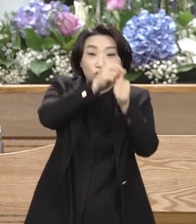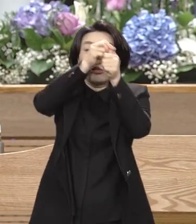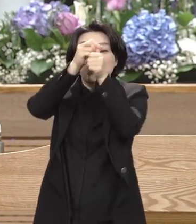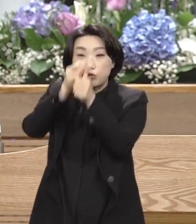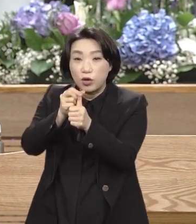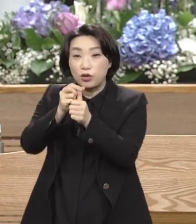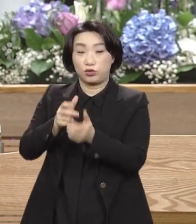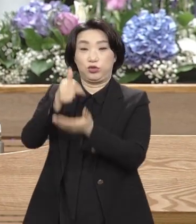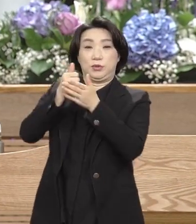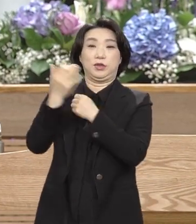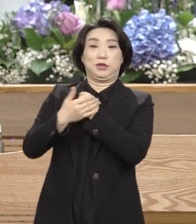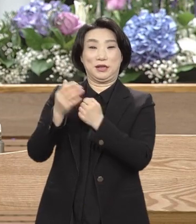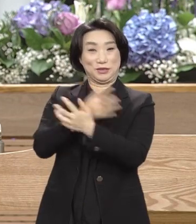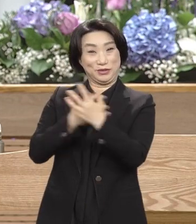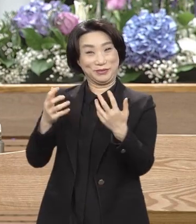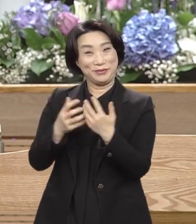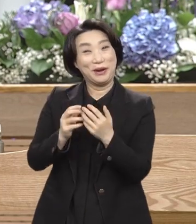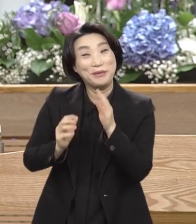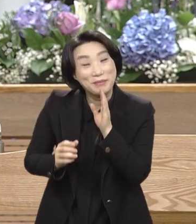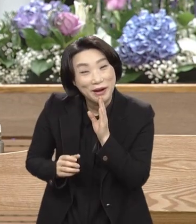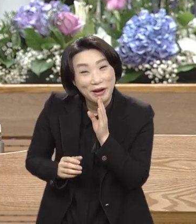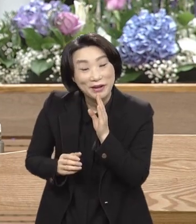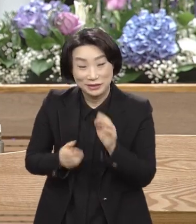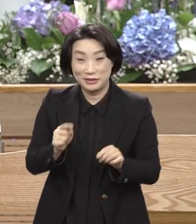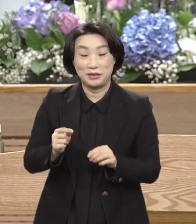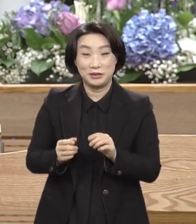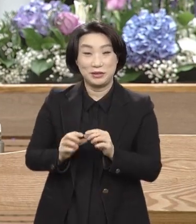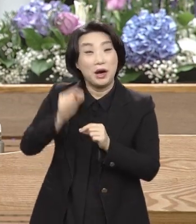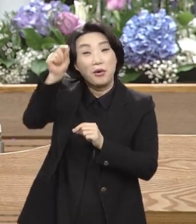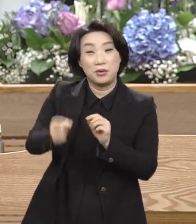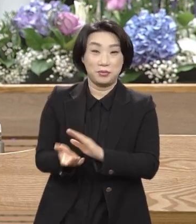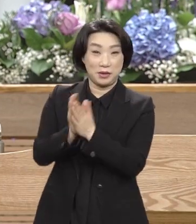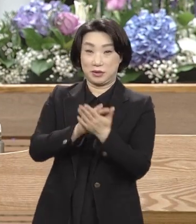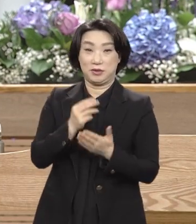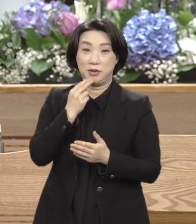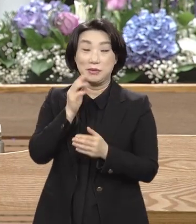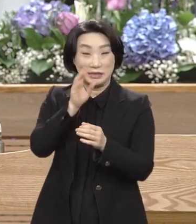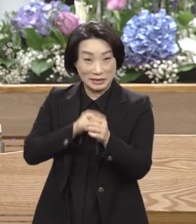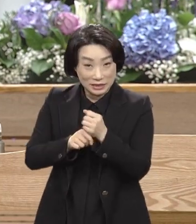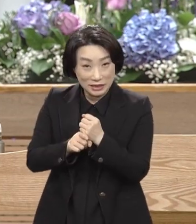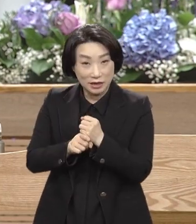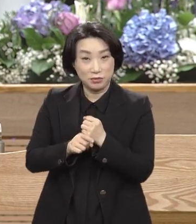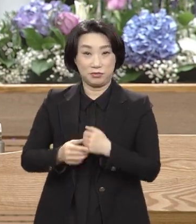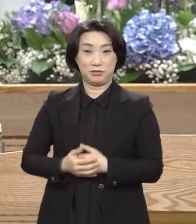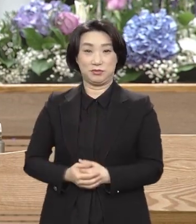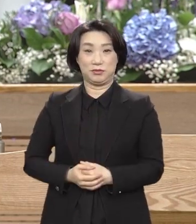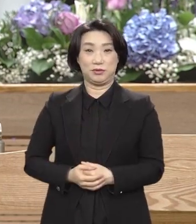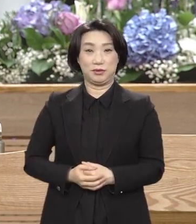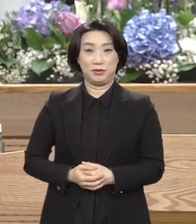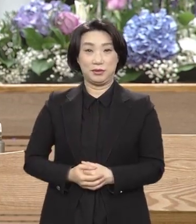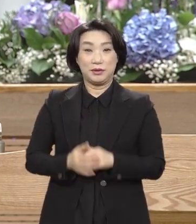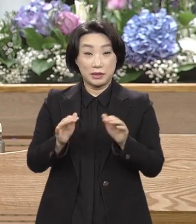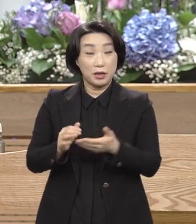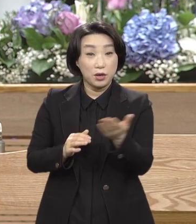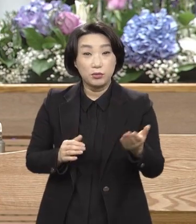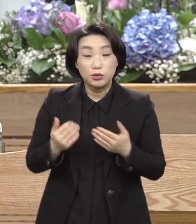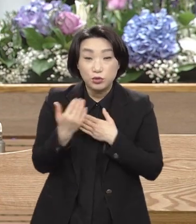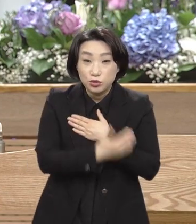은혜가 넘쳐요. 이건 영혼이 변하지 않는 진리라 이 말입니다. 그 육신이 그럼 이